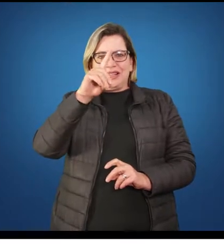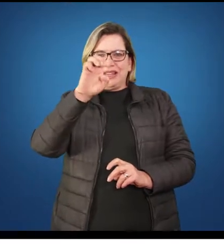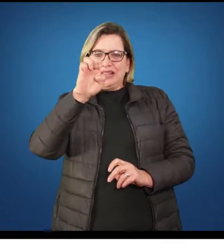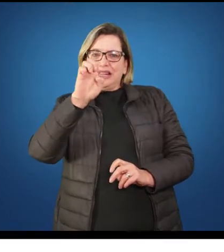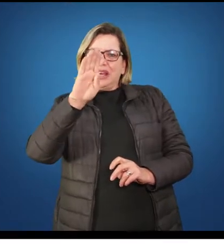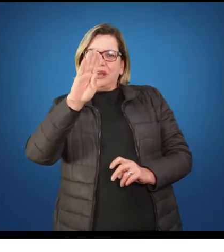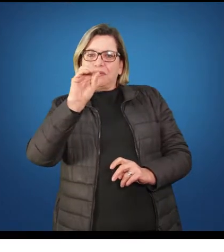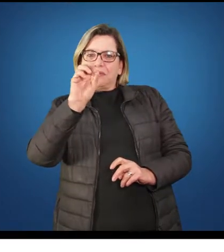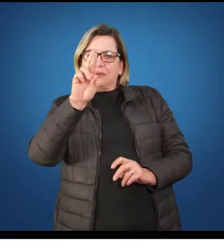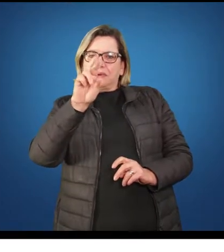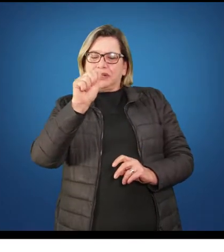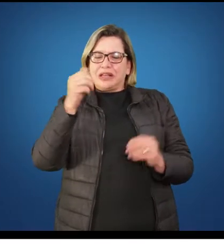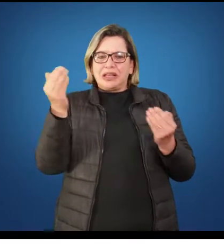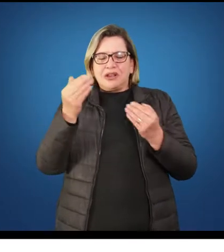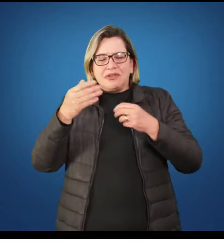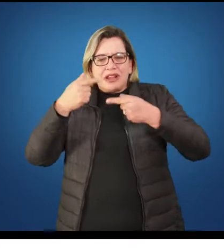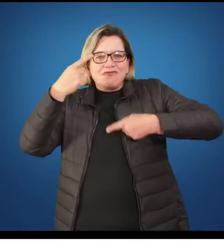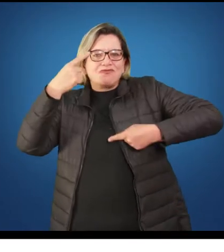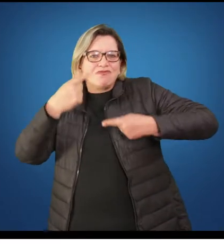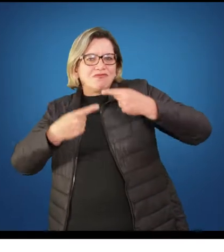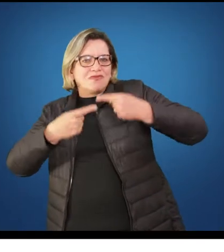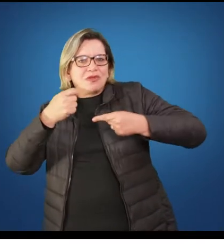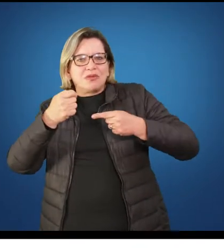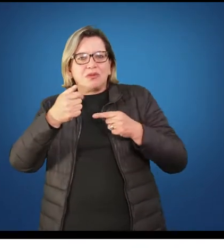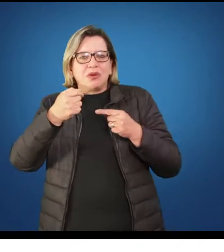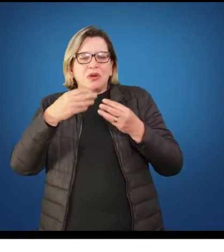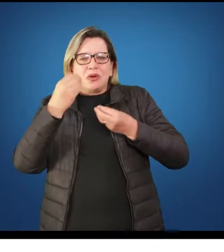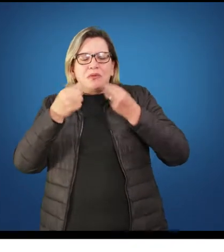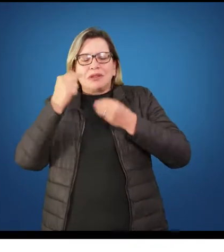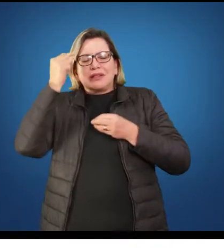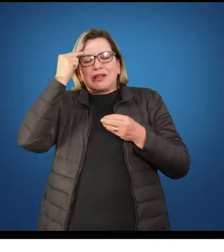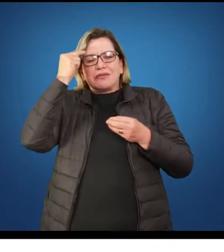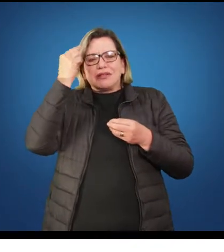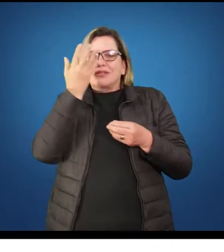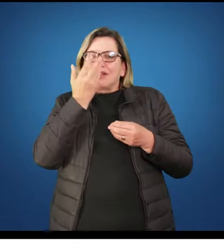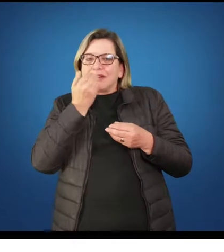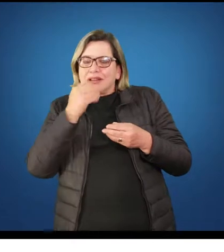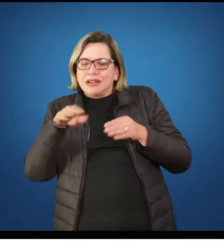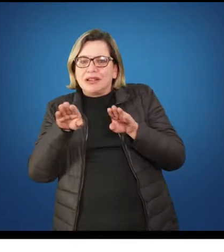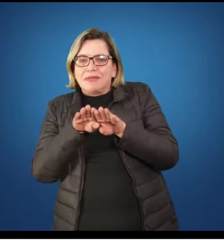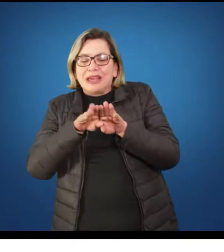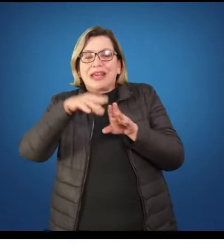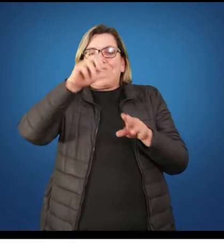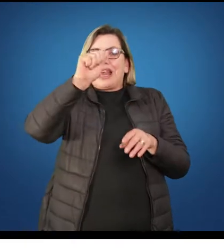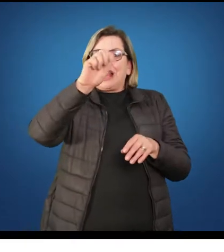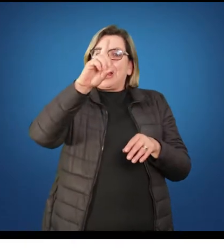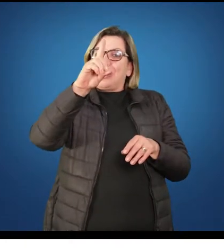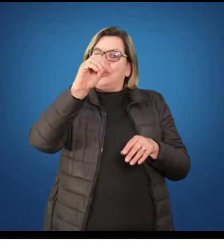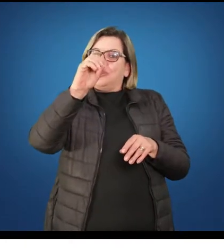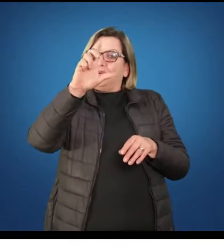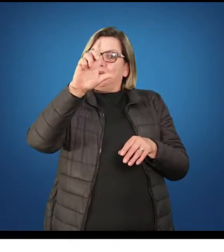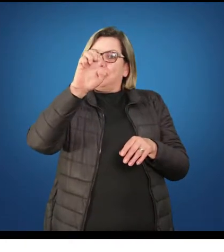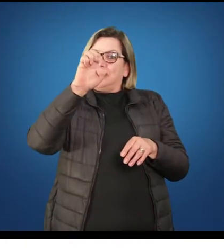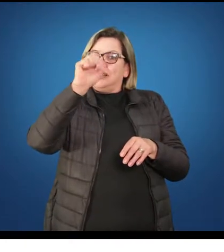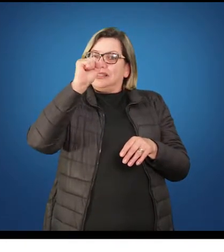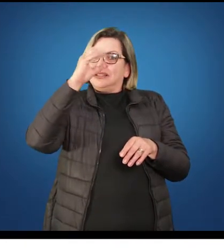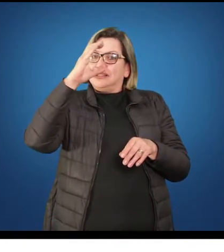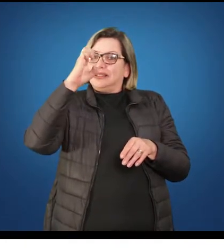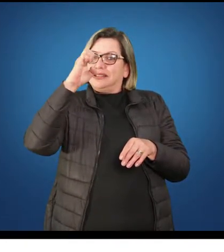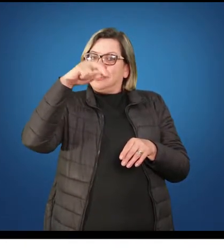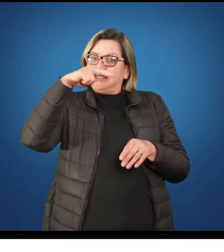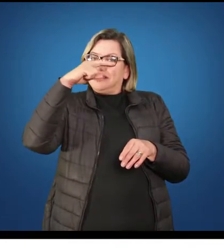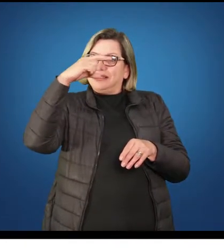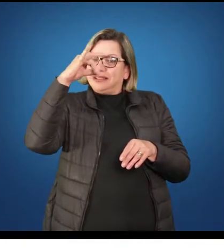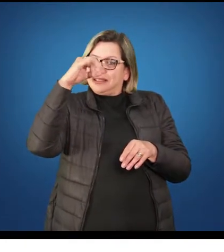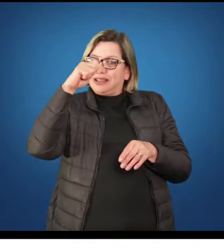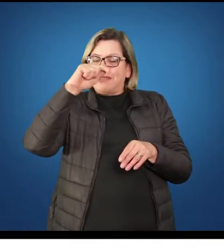exemplo, que eu quero trabalhar com criança. Outros, talvez, não, não quero trabalhar com criança, criança é muito ágil, não para